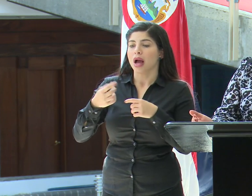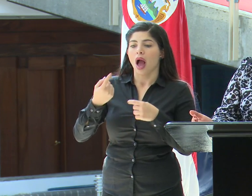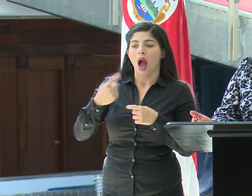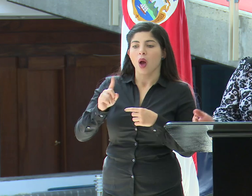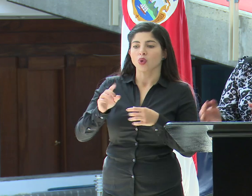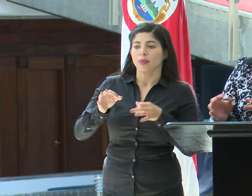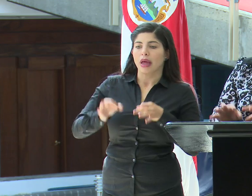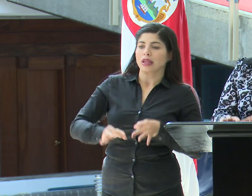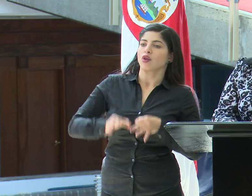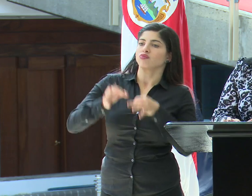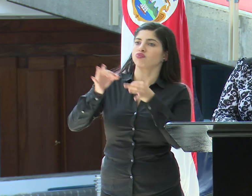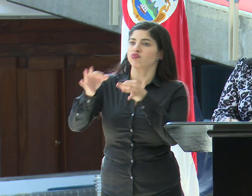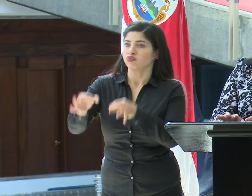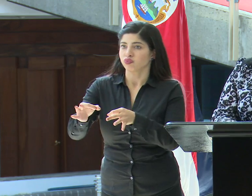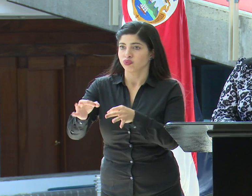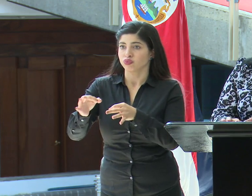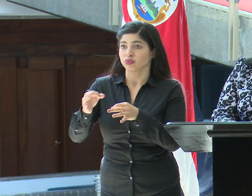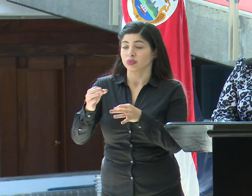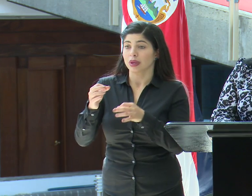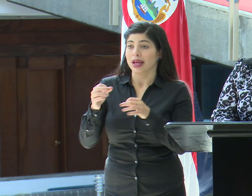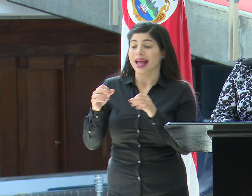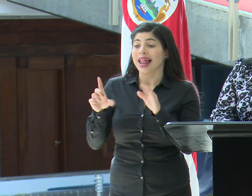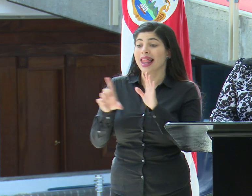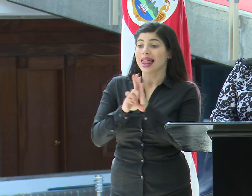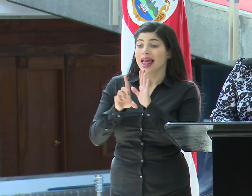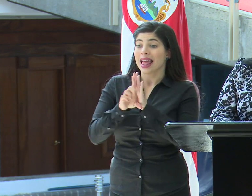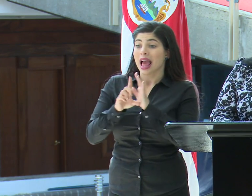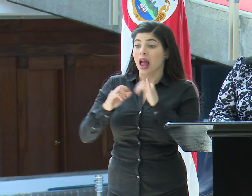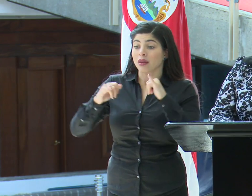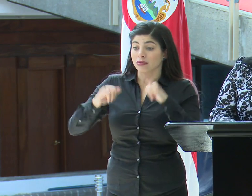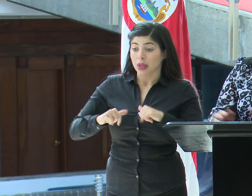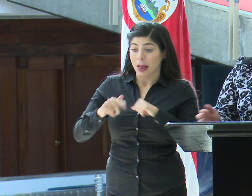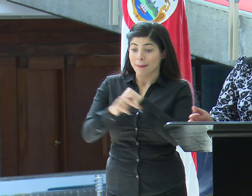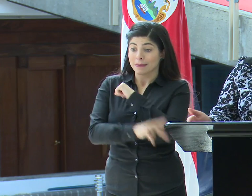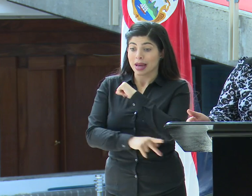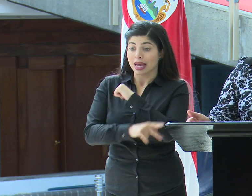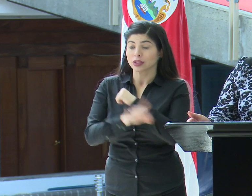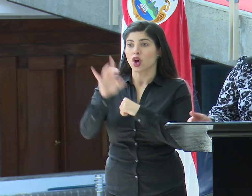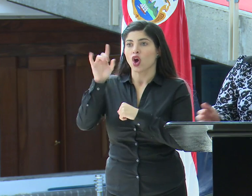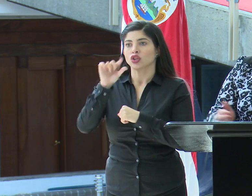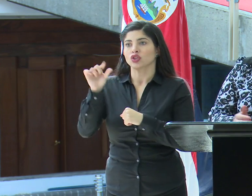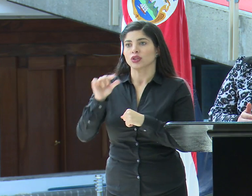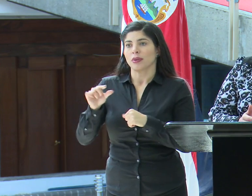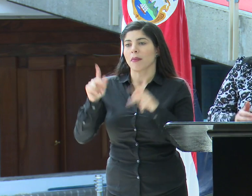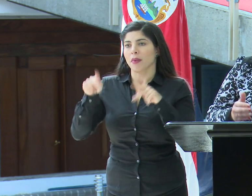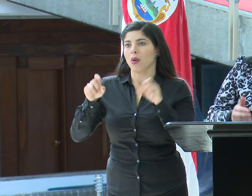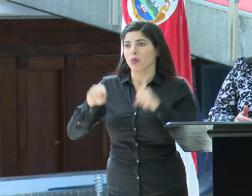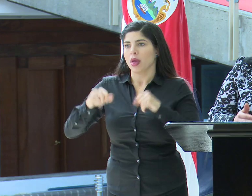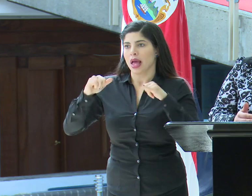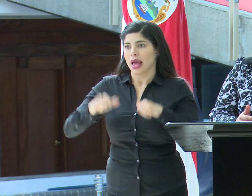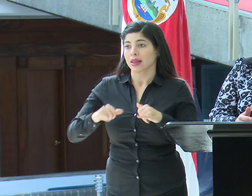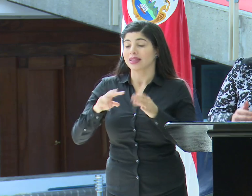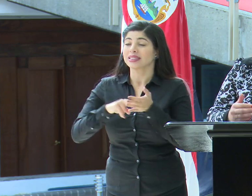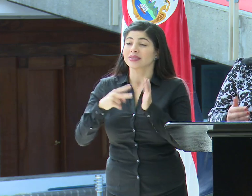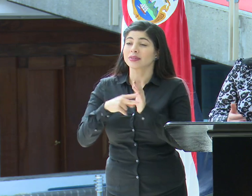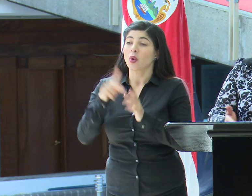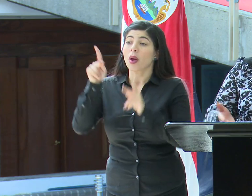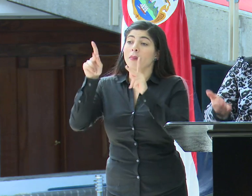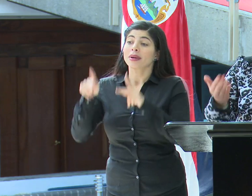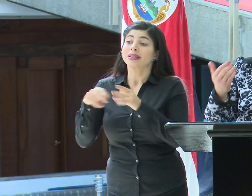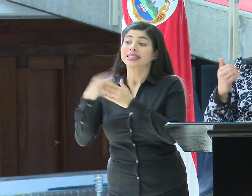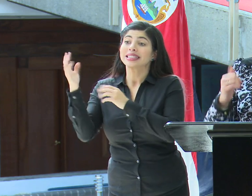automática la permanencia legal en el territorio nacional por ocho semanas. Esto es para que aquellas personas